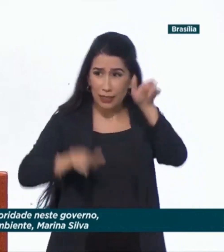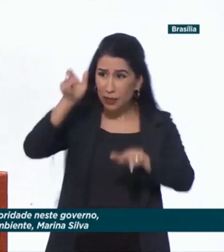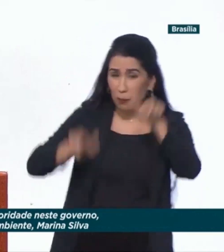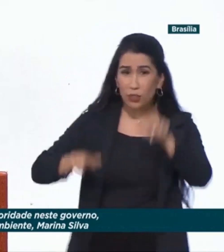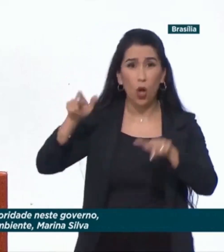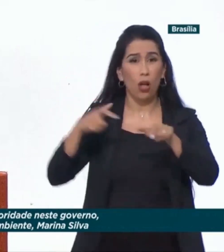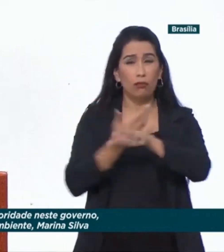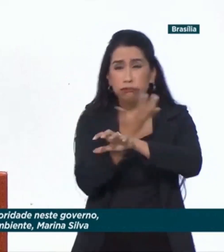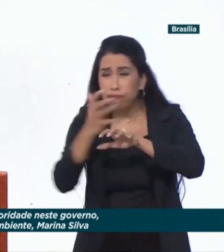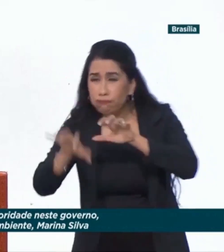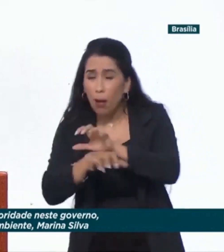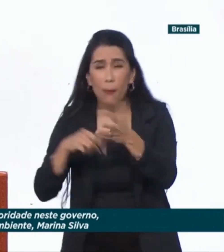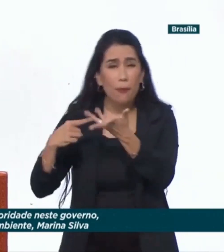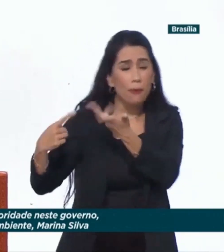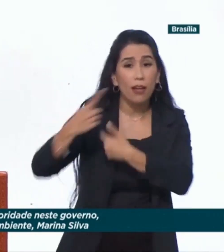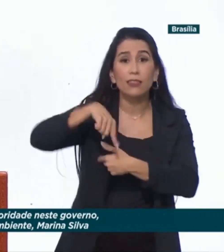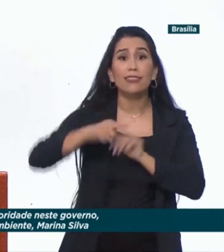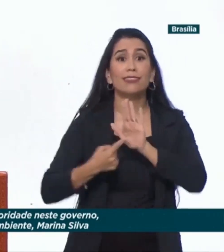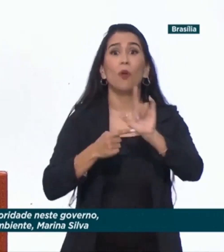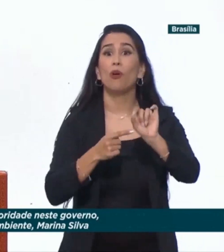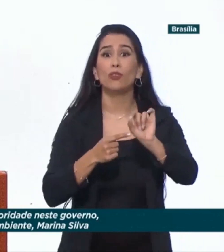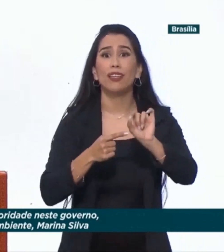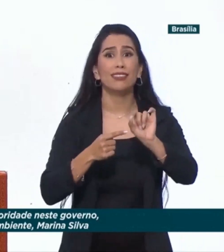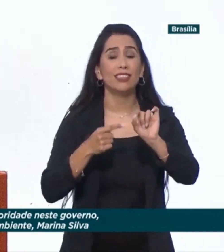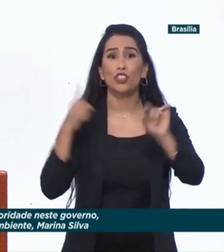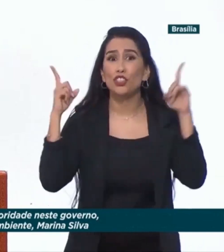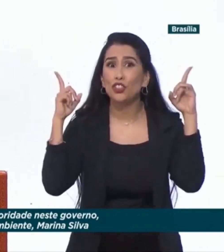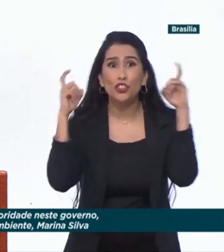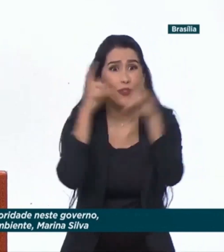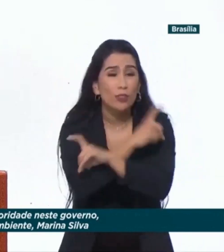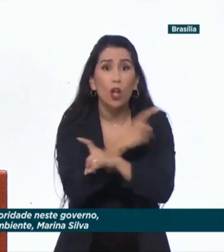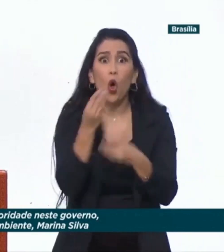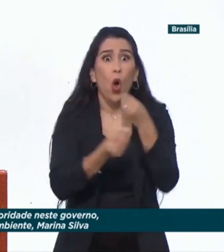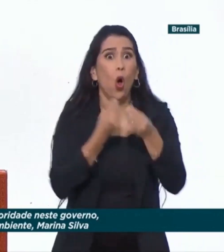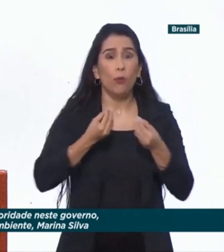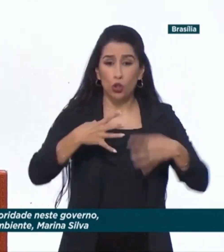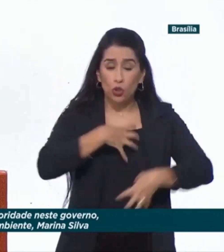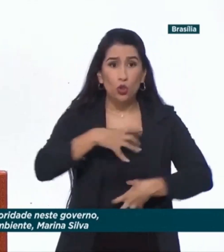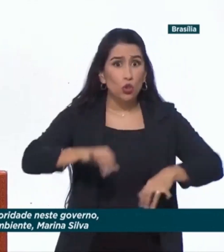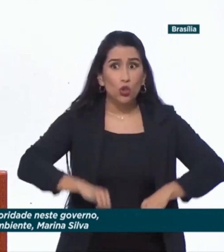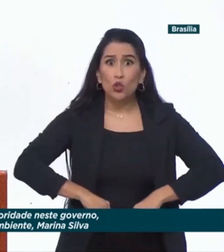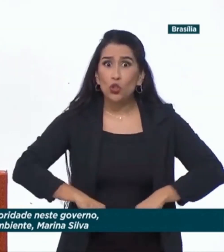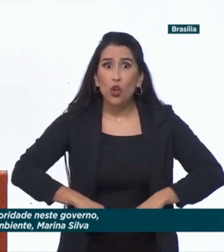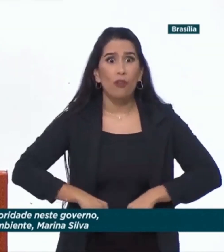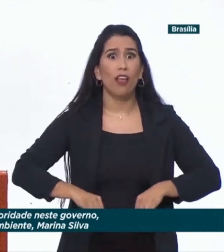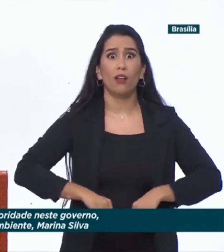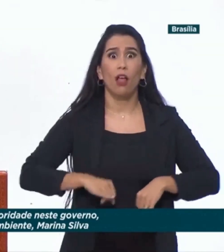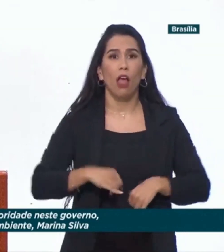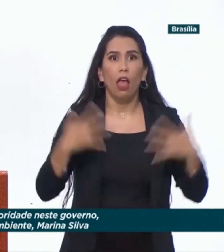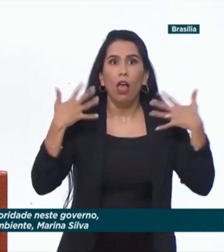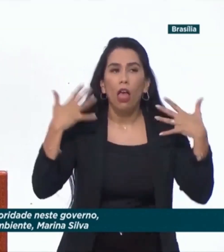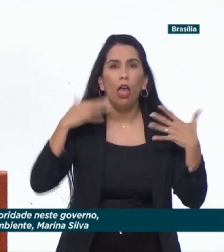e ecossistemas mostram-se cada vez menos capazes de lidar com as consequências e comprovadamente